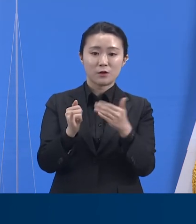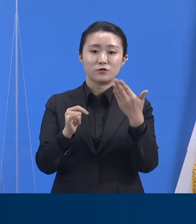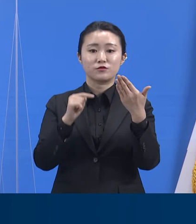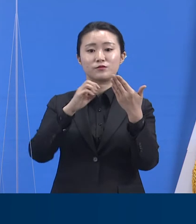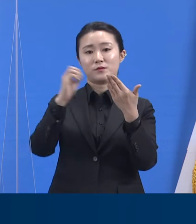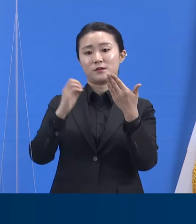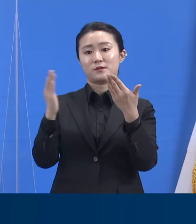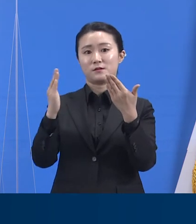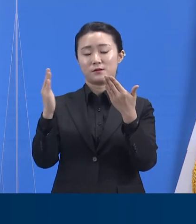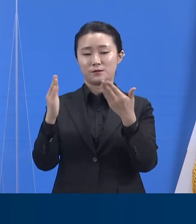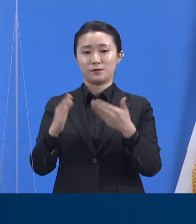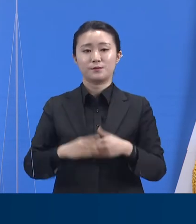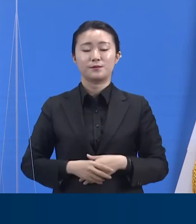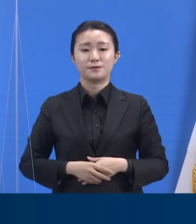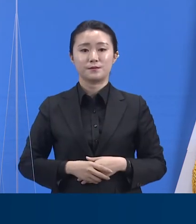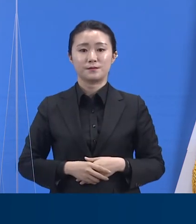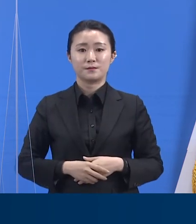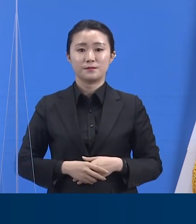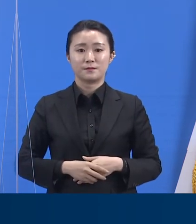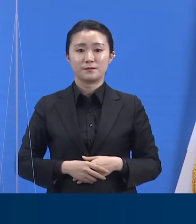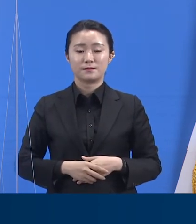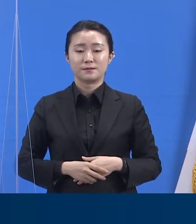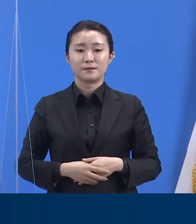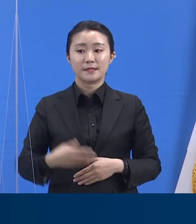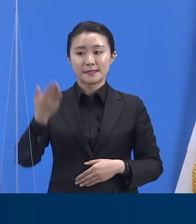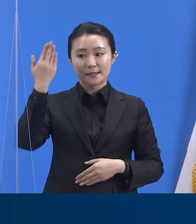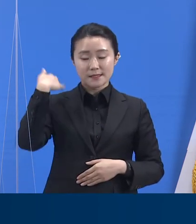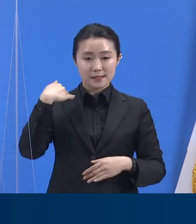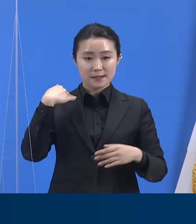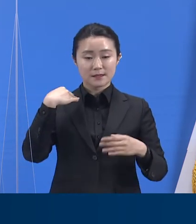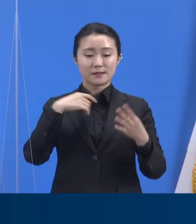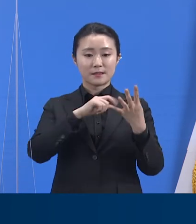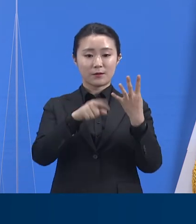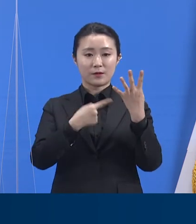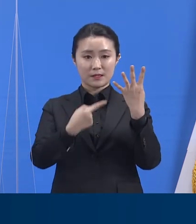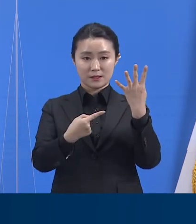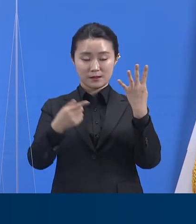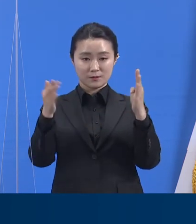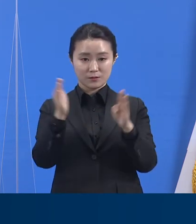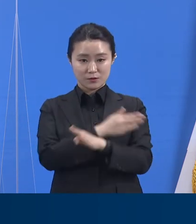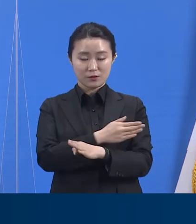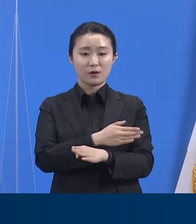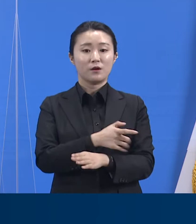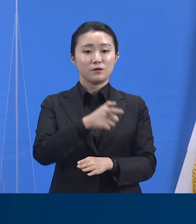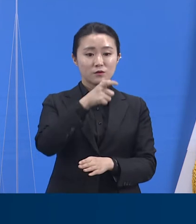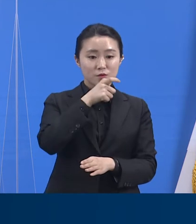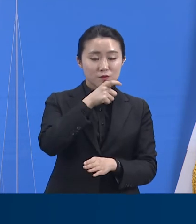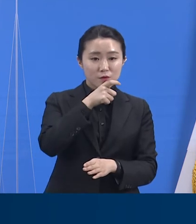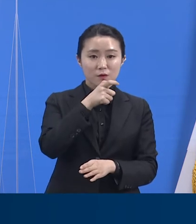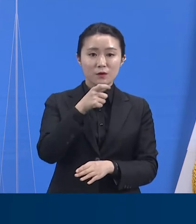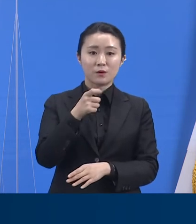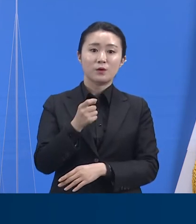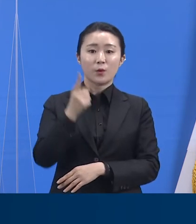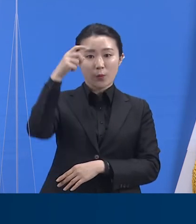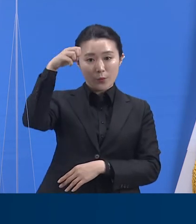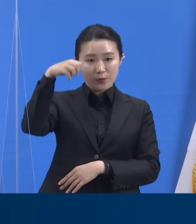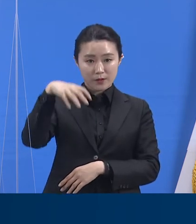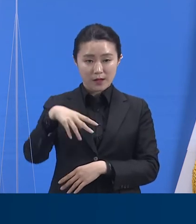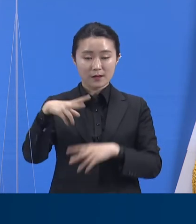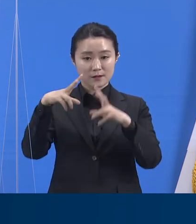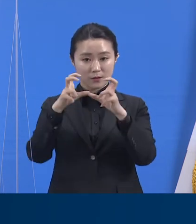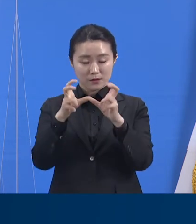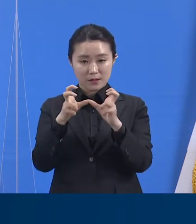%입니다. 지난 1일부터 수원시, 고양시, 안양시, 성남시,